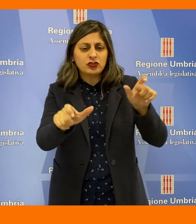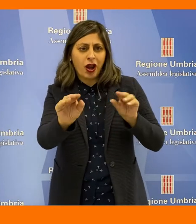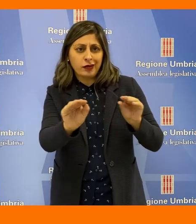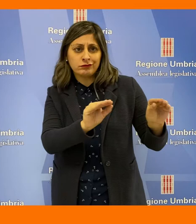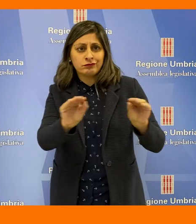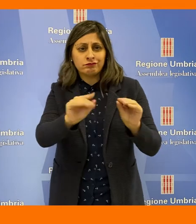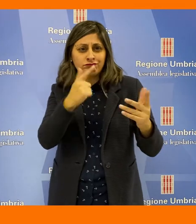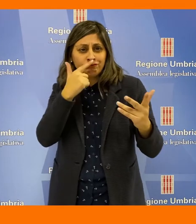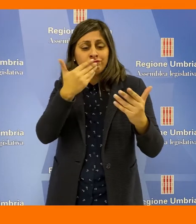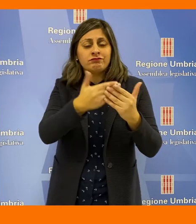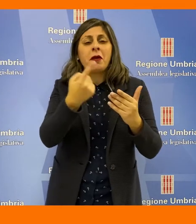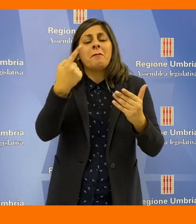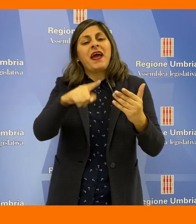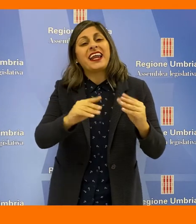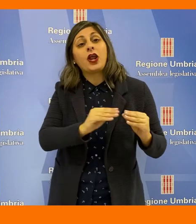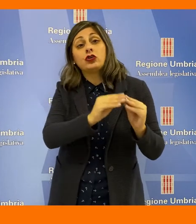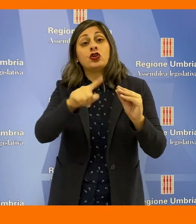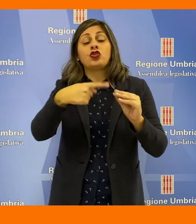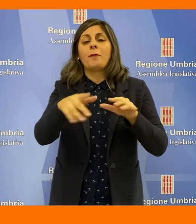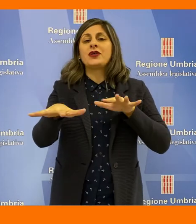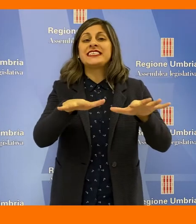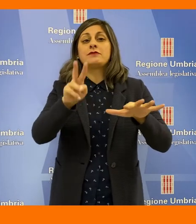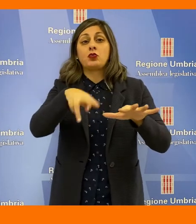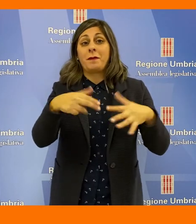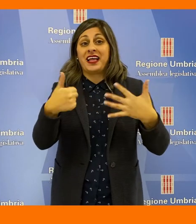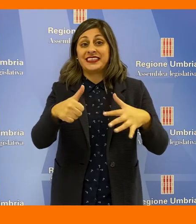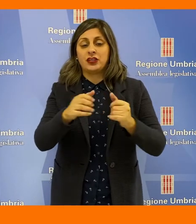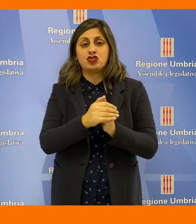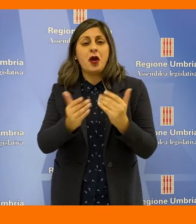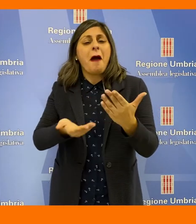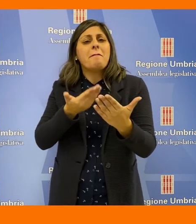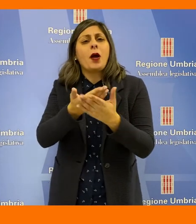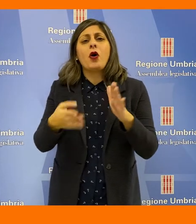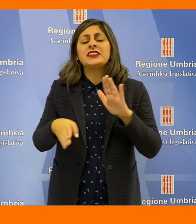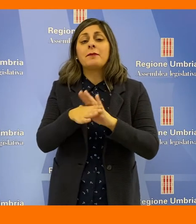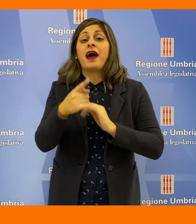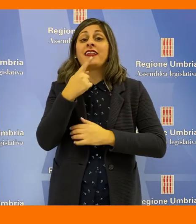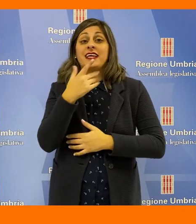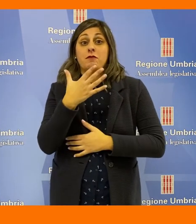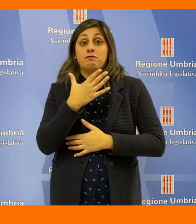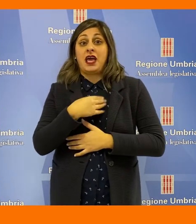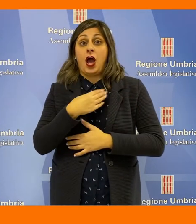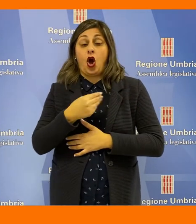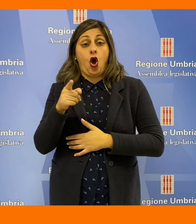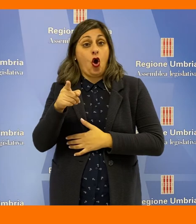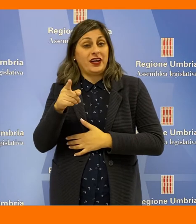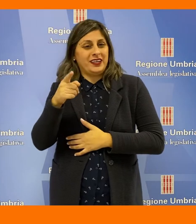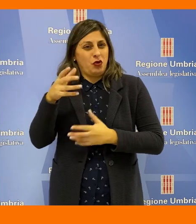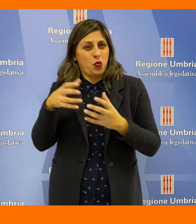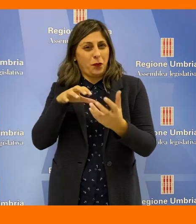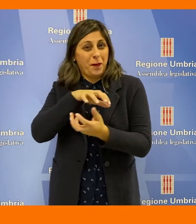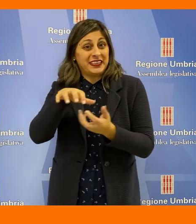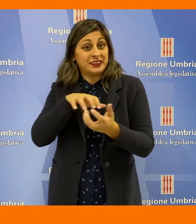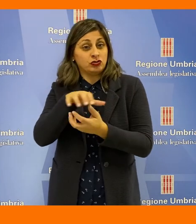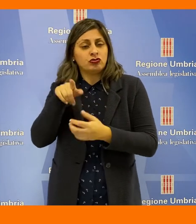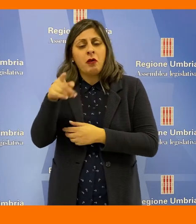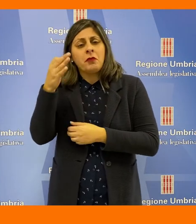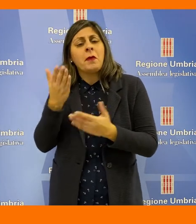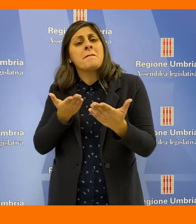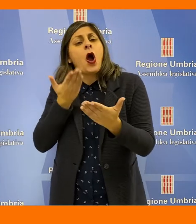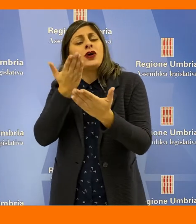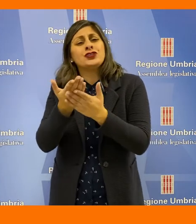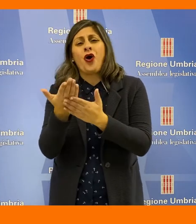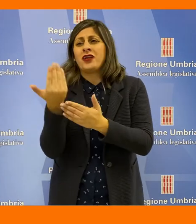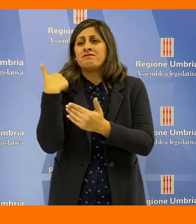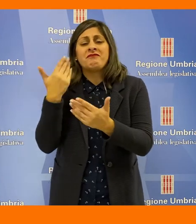e potenziamento del personale destinato alla ricostruzione post-sisma 2016. La proposta era partita dal consigliere Vincenzo Bianconi del